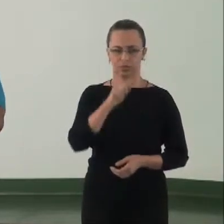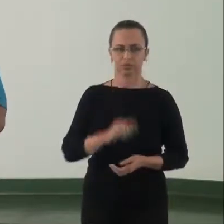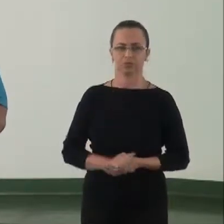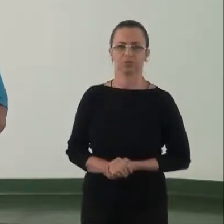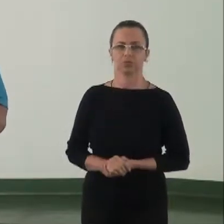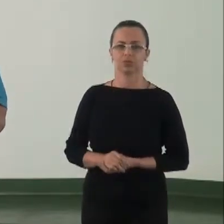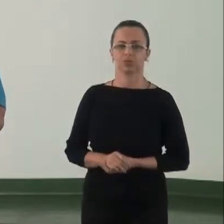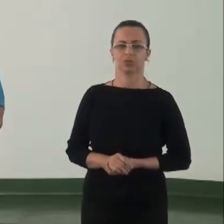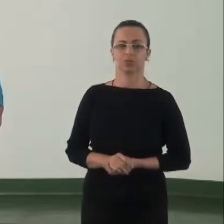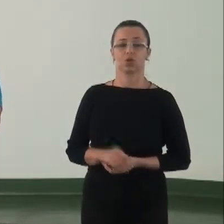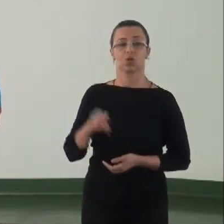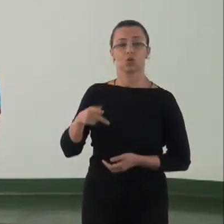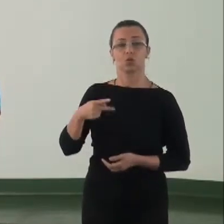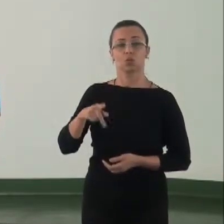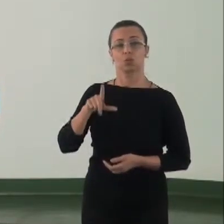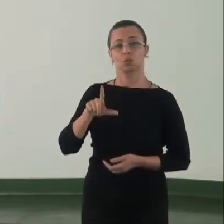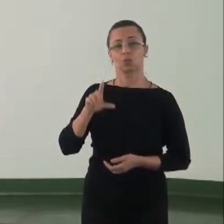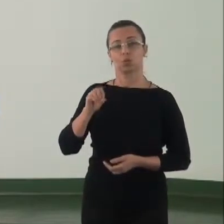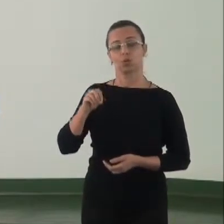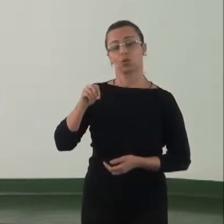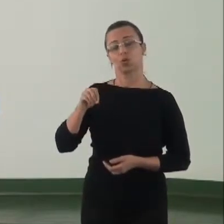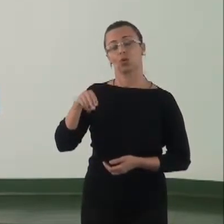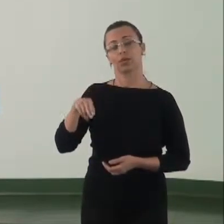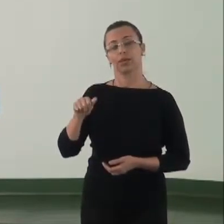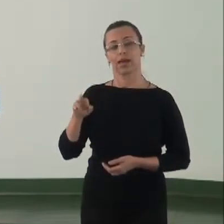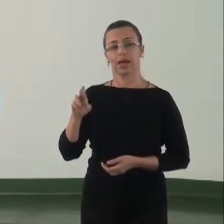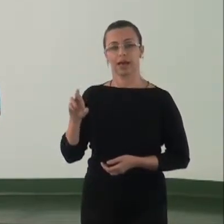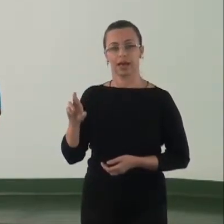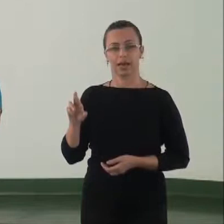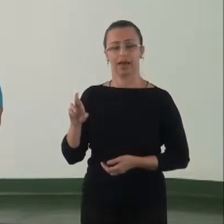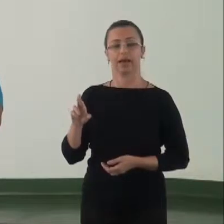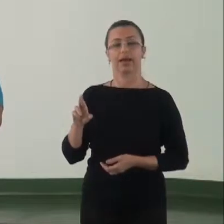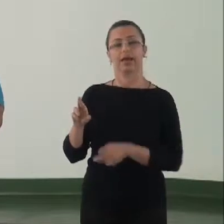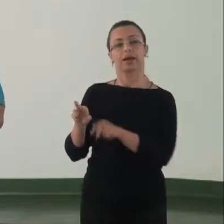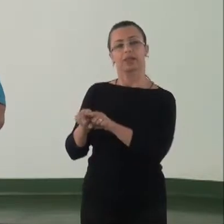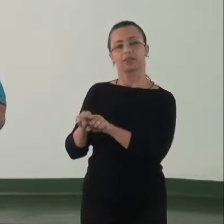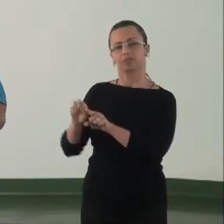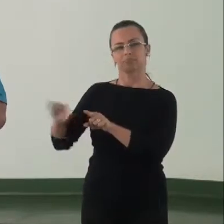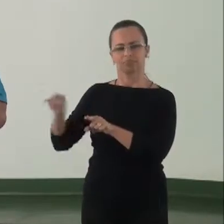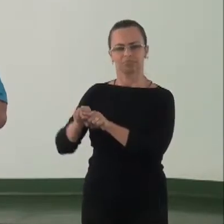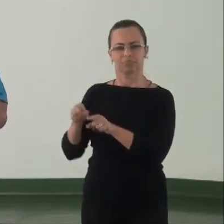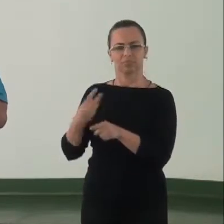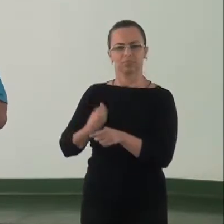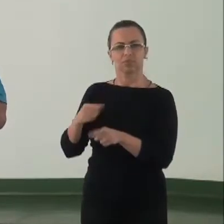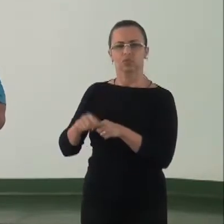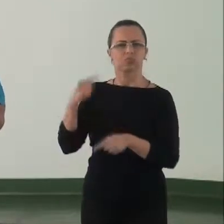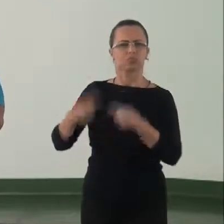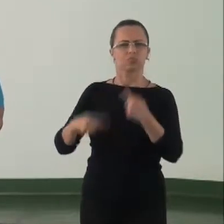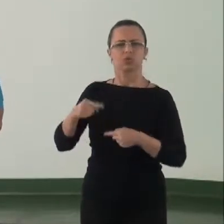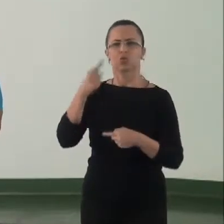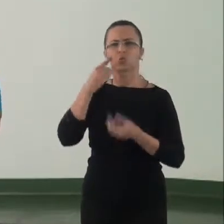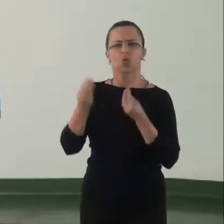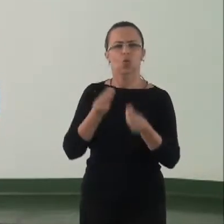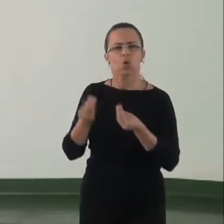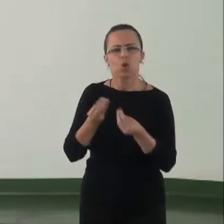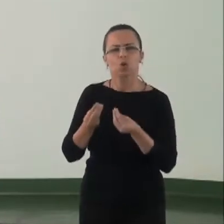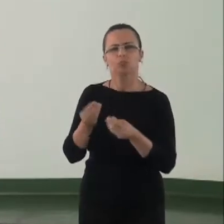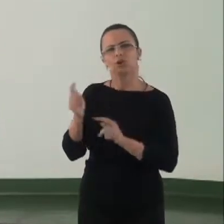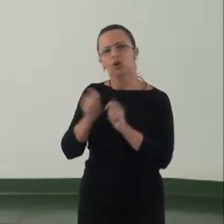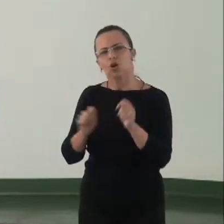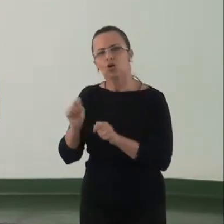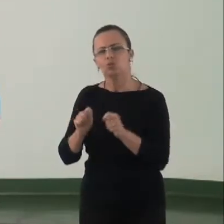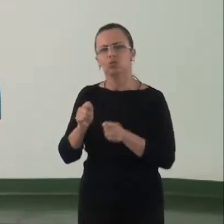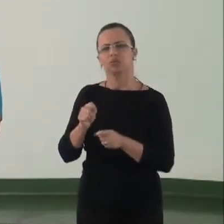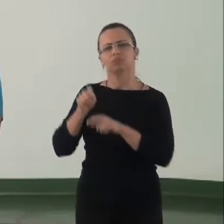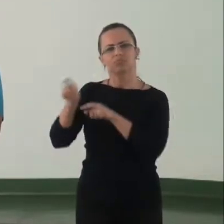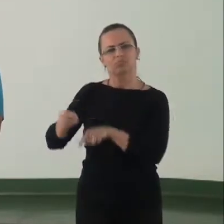PRONARA é uma condição necessária para a viabilização de qualquer política nacional de agroecologia, porque